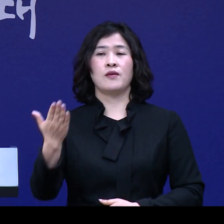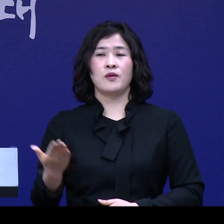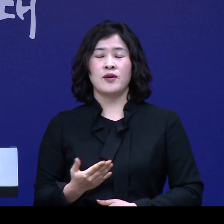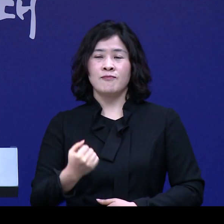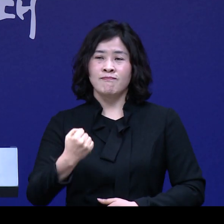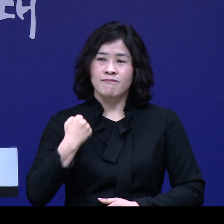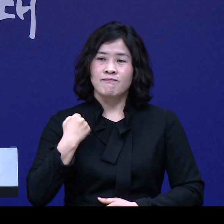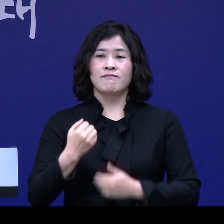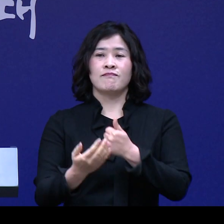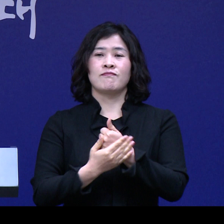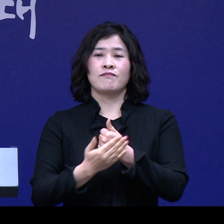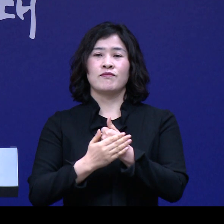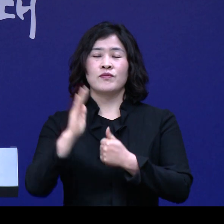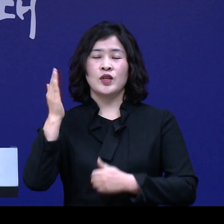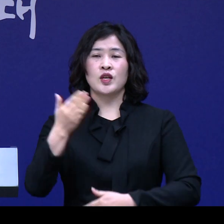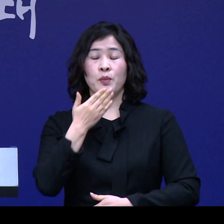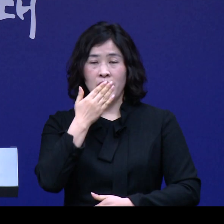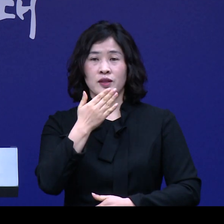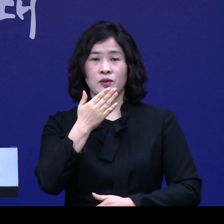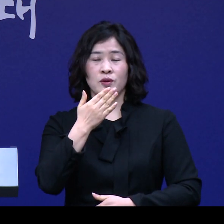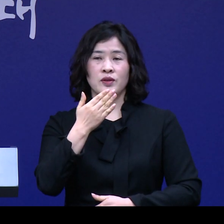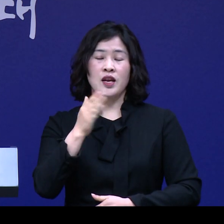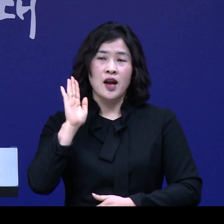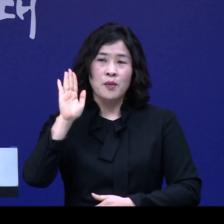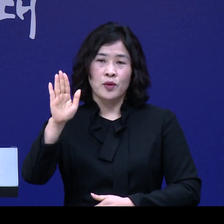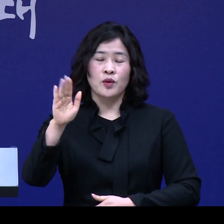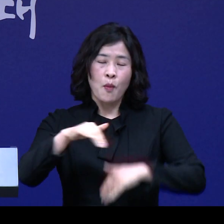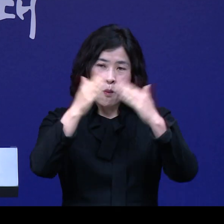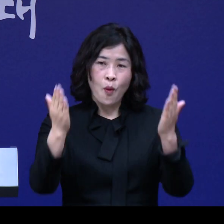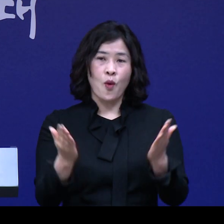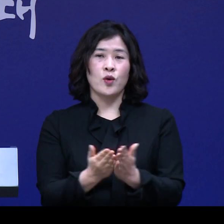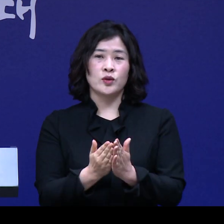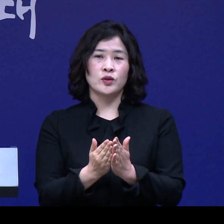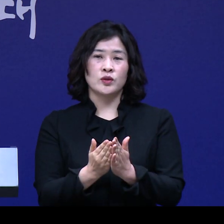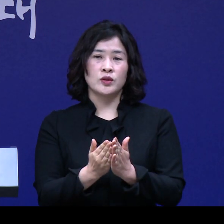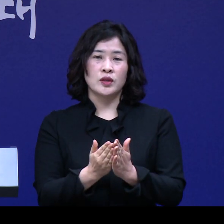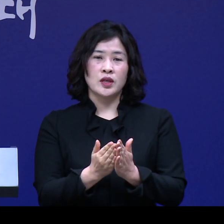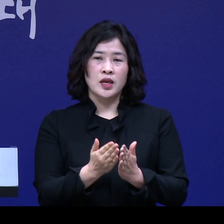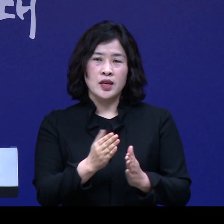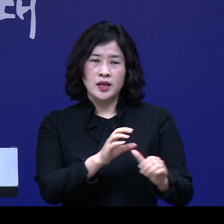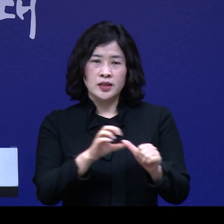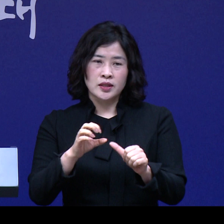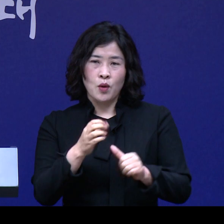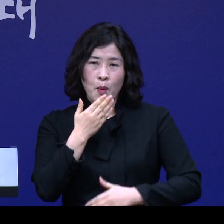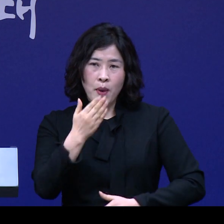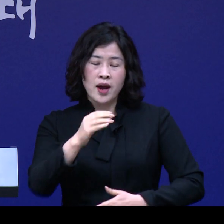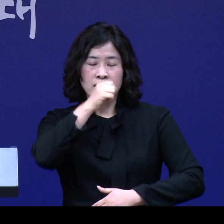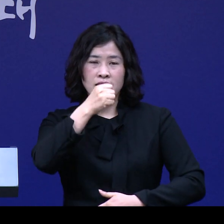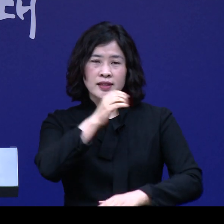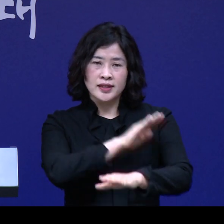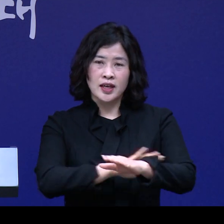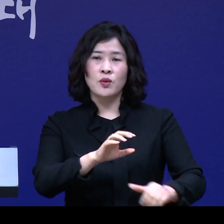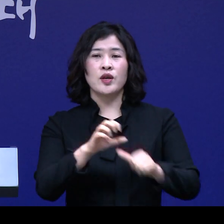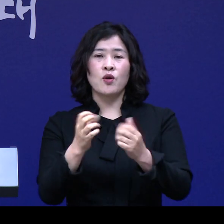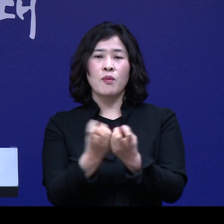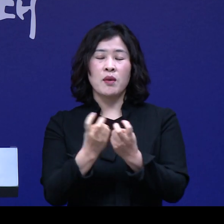든든한 버팀목이 될 수 있도록 앞으로도 모든 가용자원과 방법을 강구해